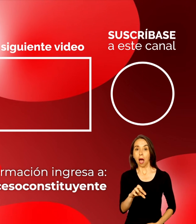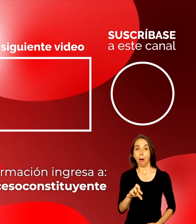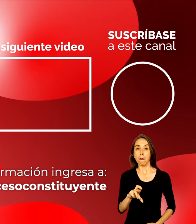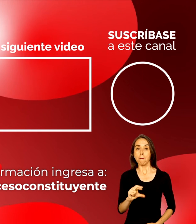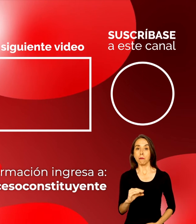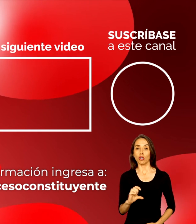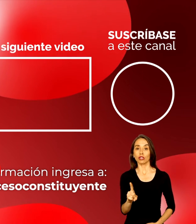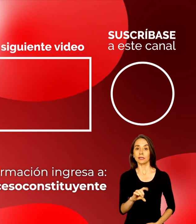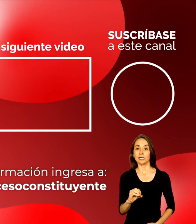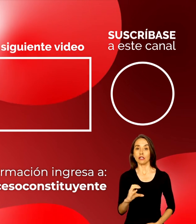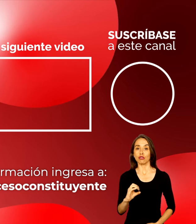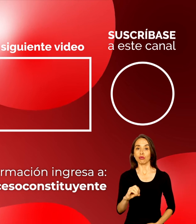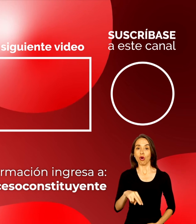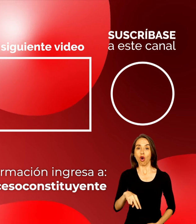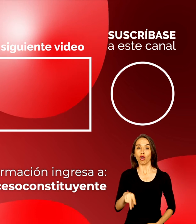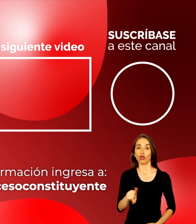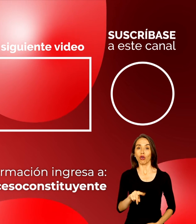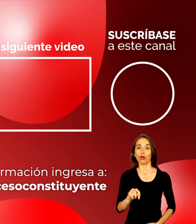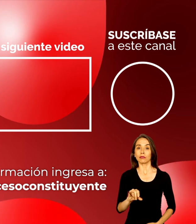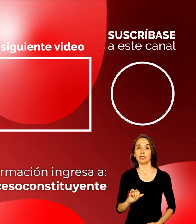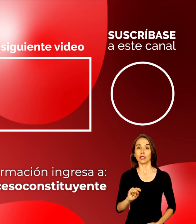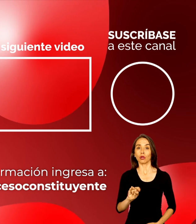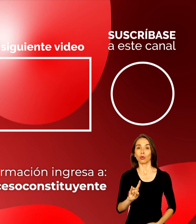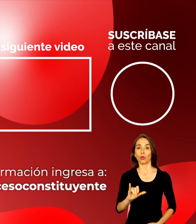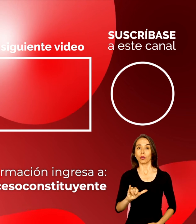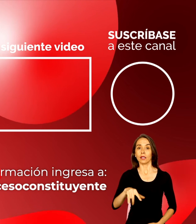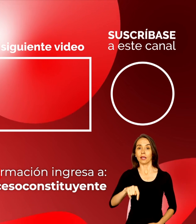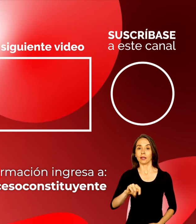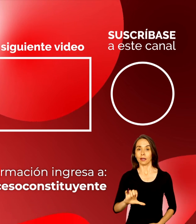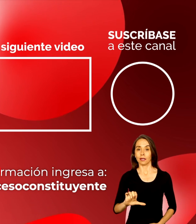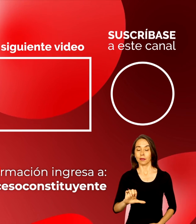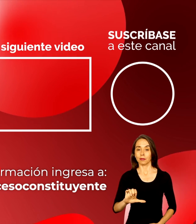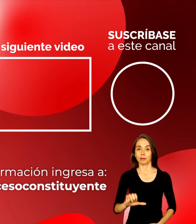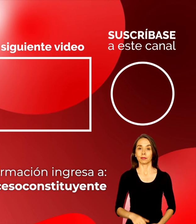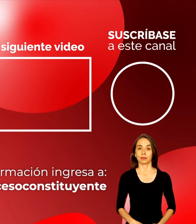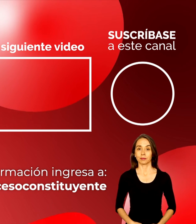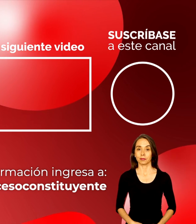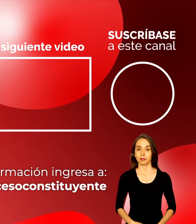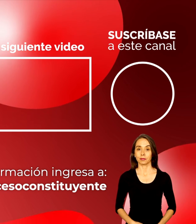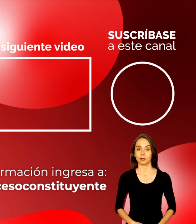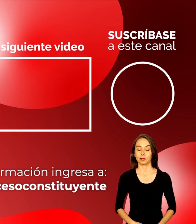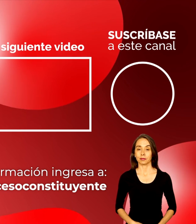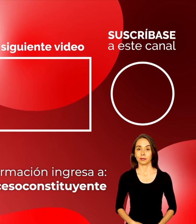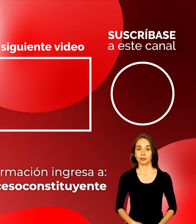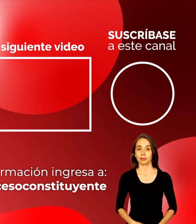www. the 97-week webinar. 6.-conómico. 7. Ciencias Gracias.